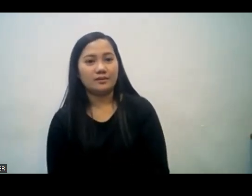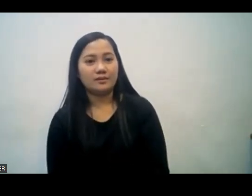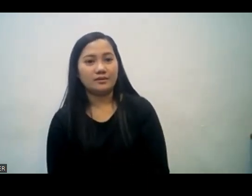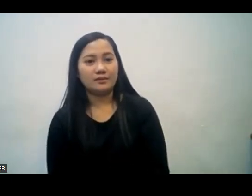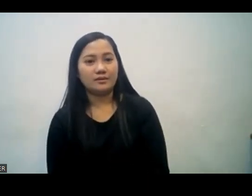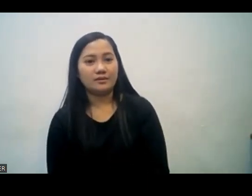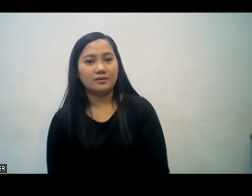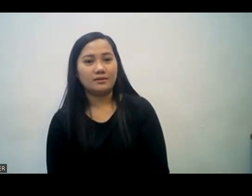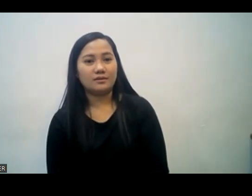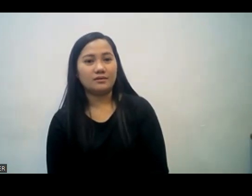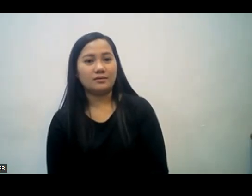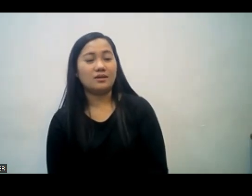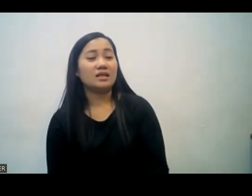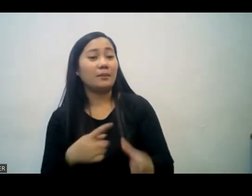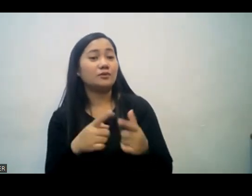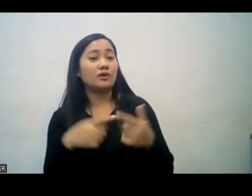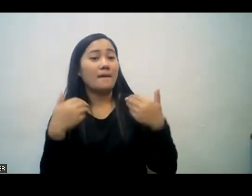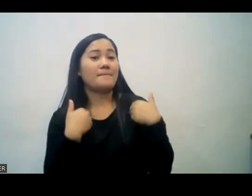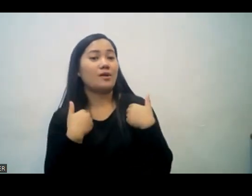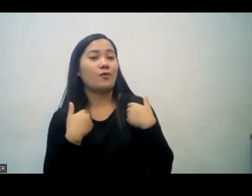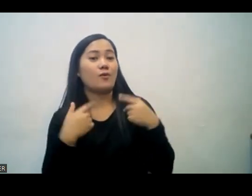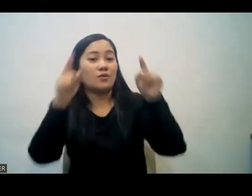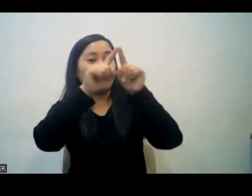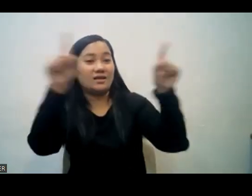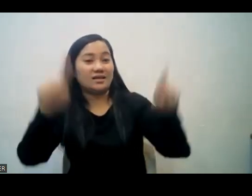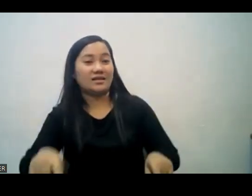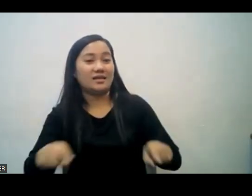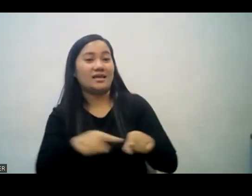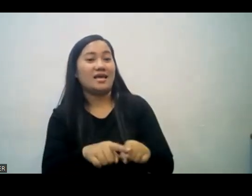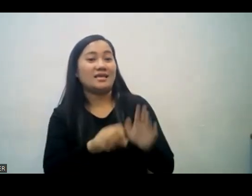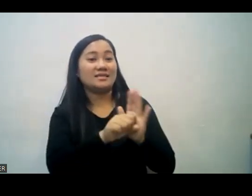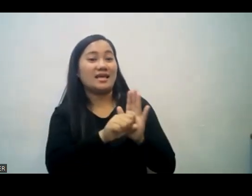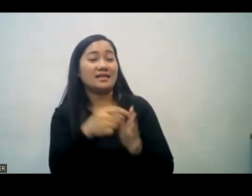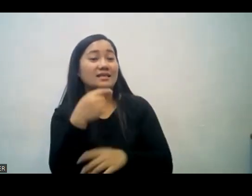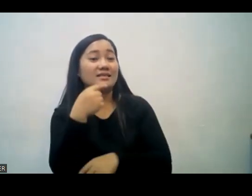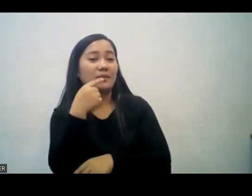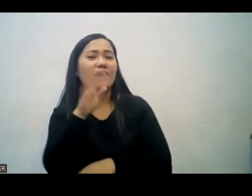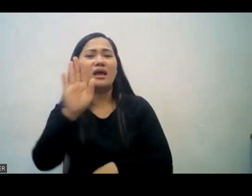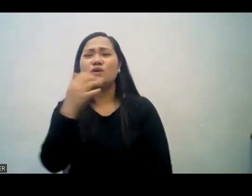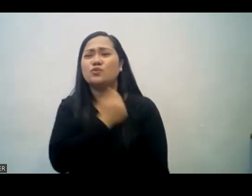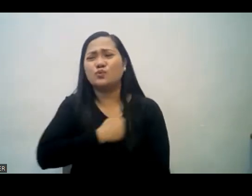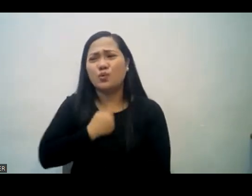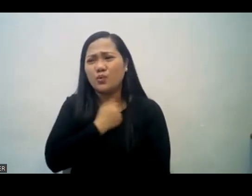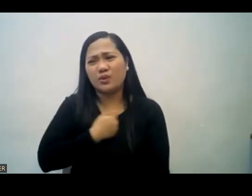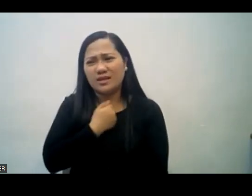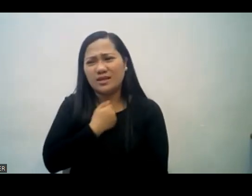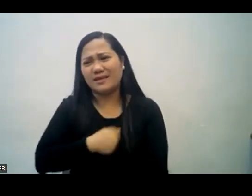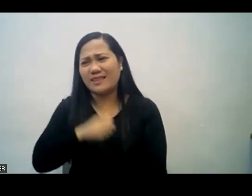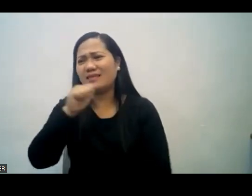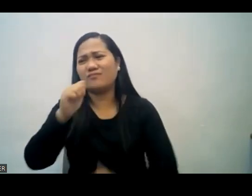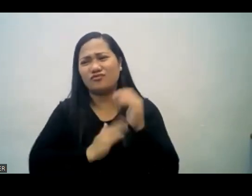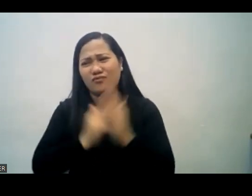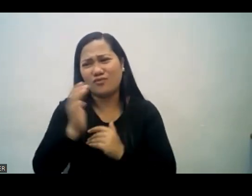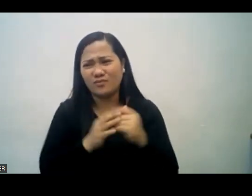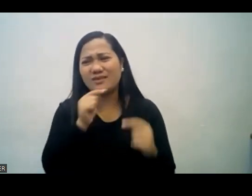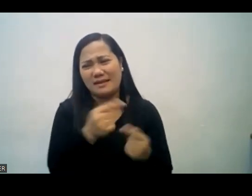for your inconvenience. Kaya dito po ay merong napakalaking sign na nagsasabi na patawad sa inconvenience na